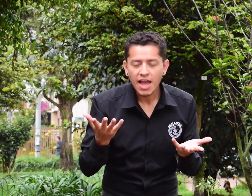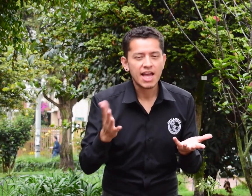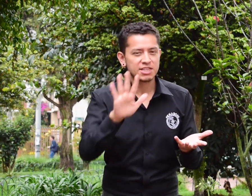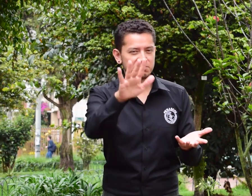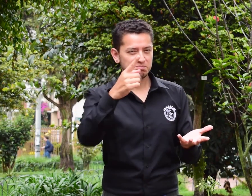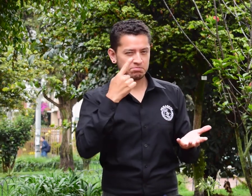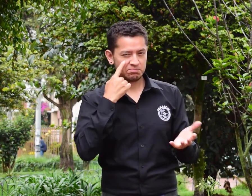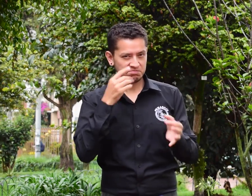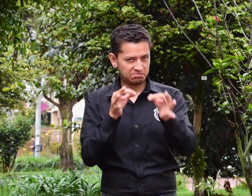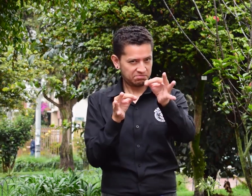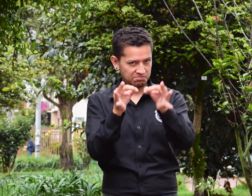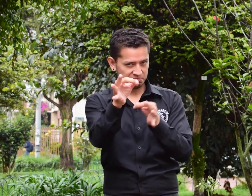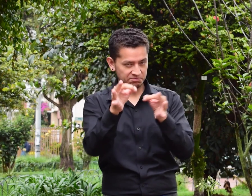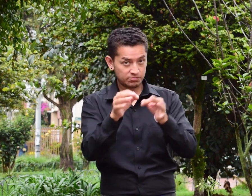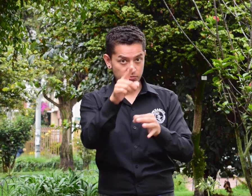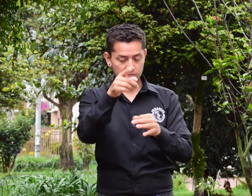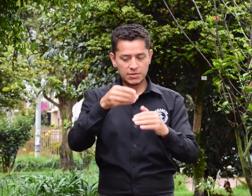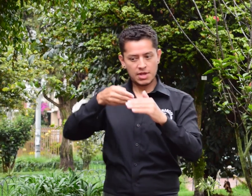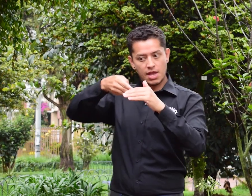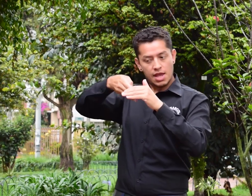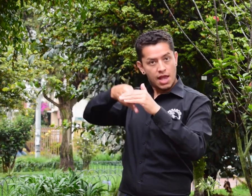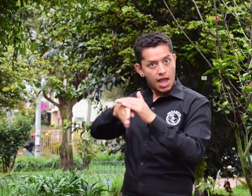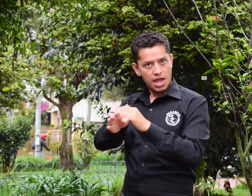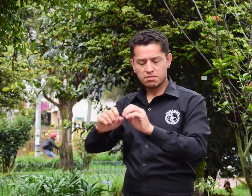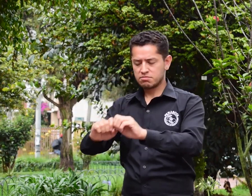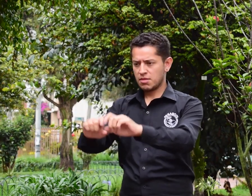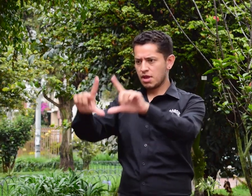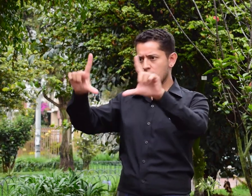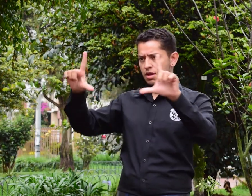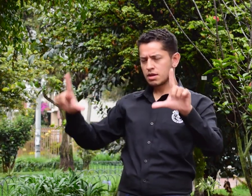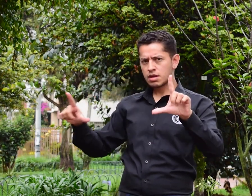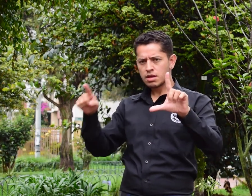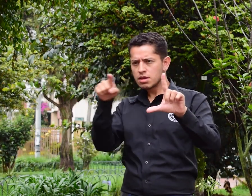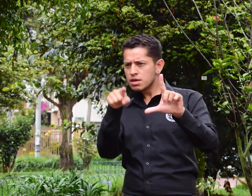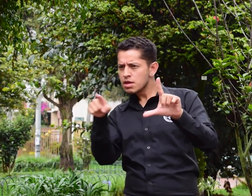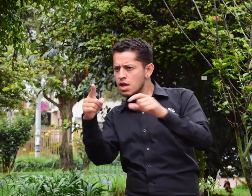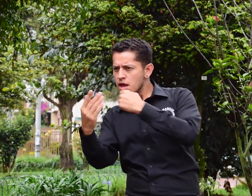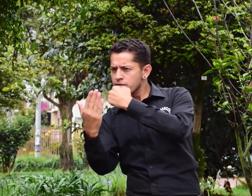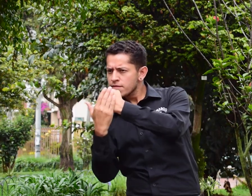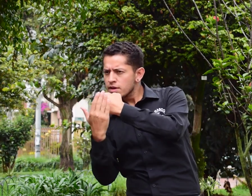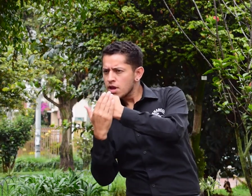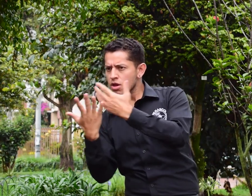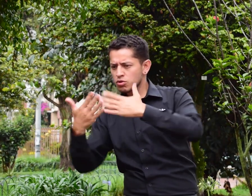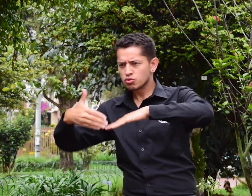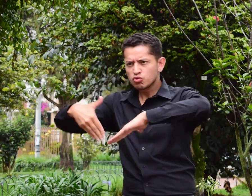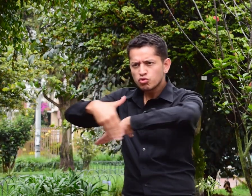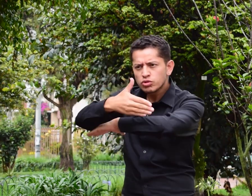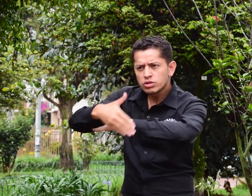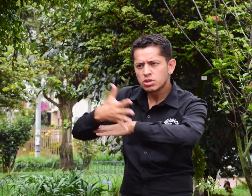A continuación te mostraré la explicación cómo puedes averiguar dónde es tu punto y mesa de votación.